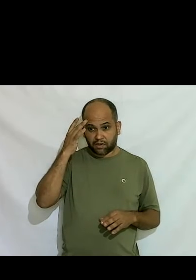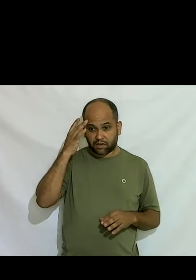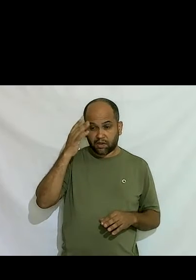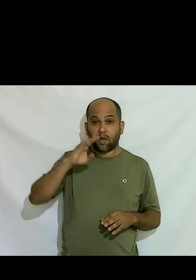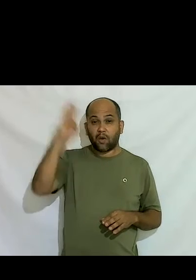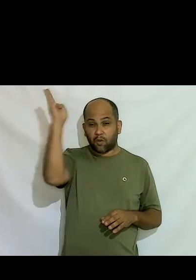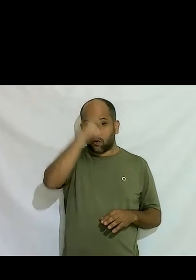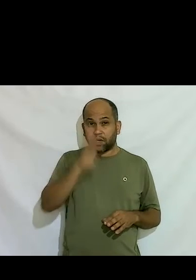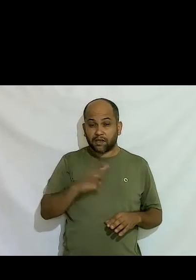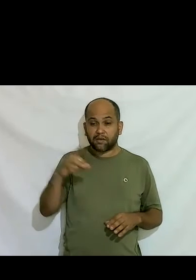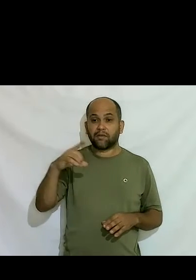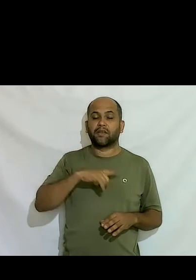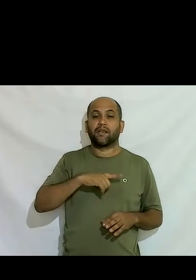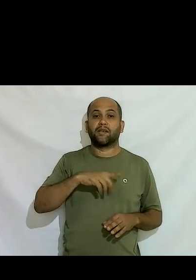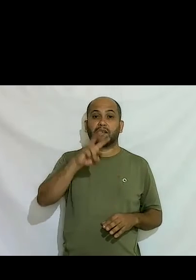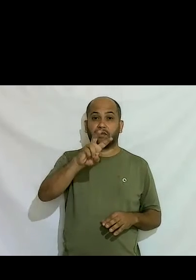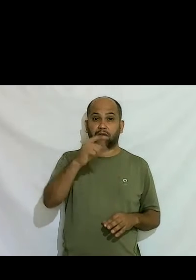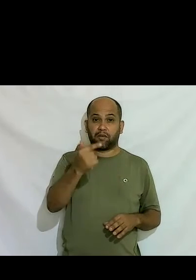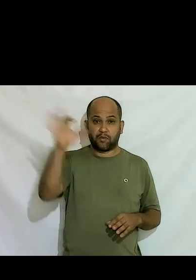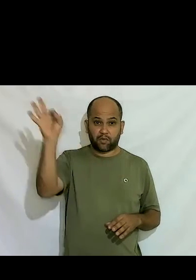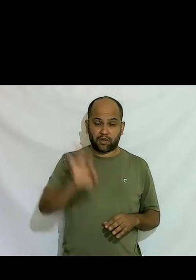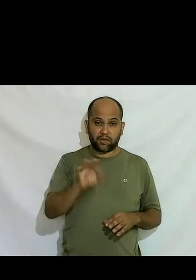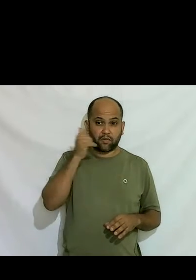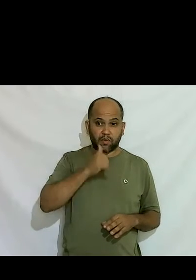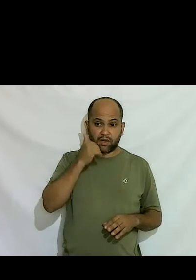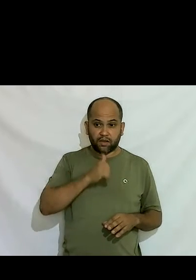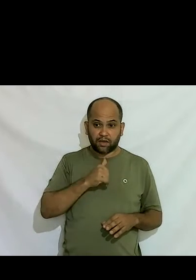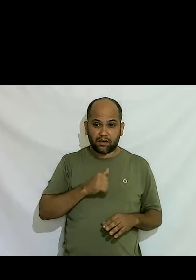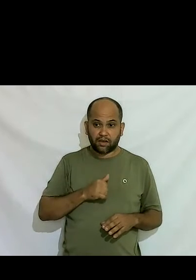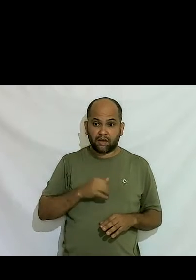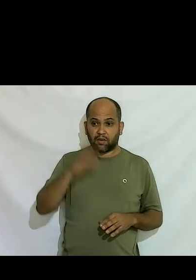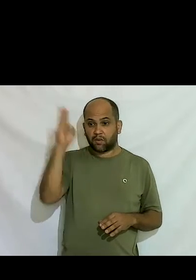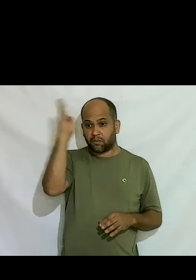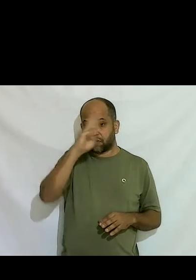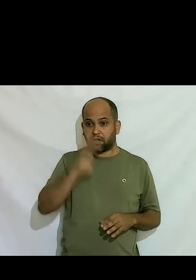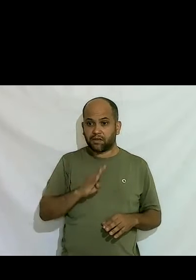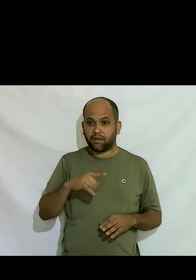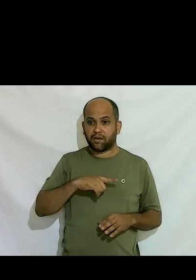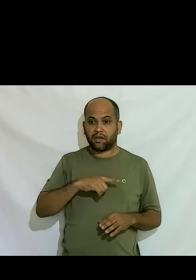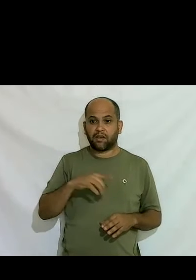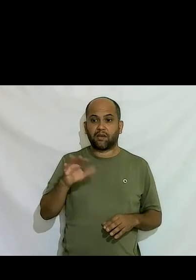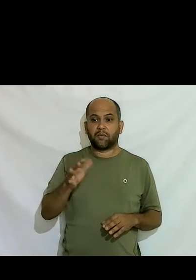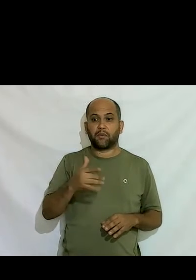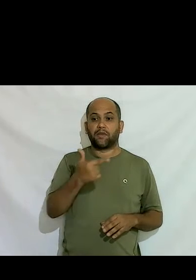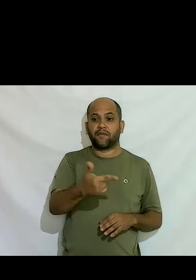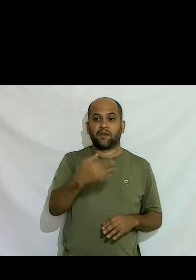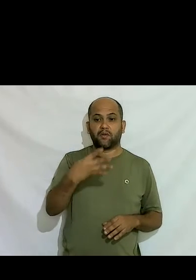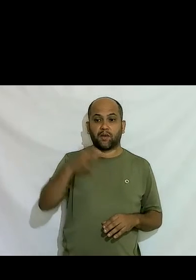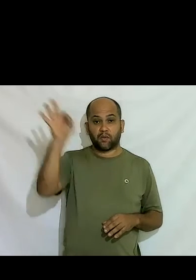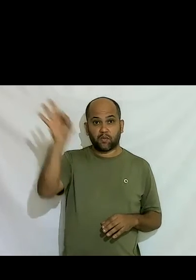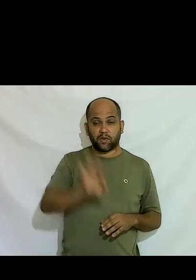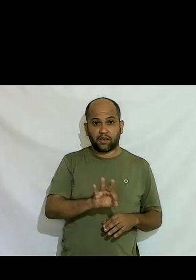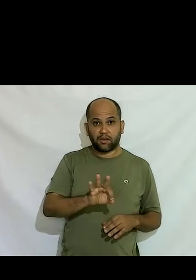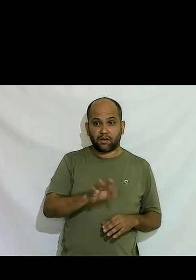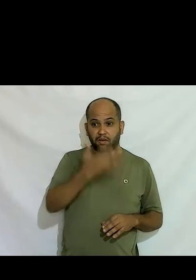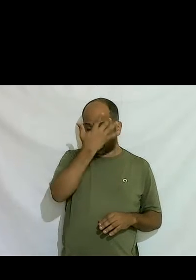52% de mulheres Brasil tem cerca de 24% de pessoas